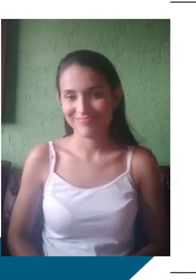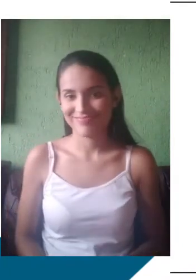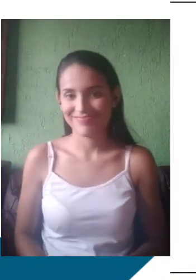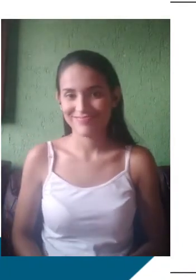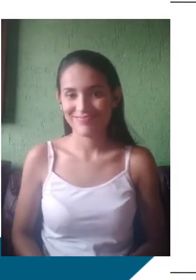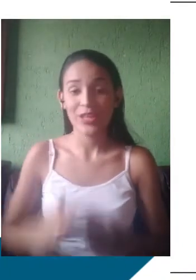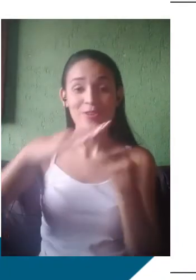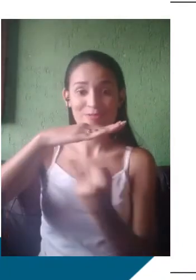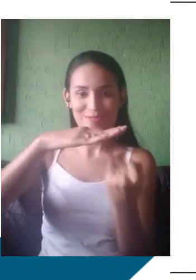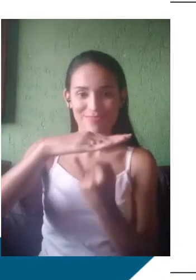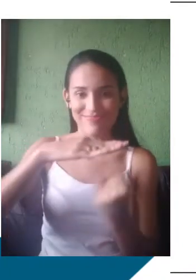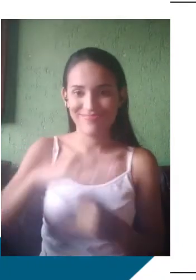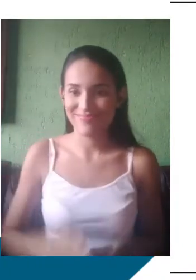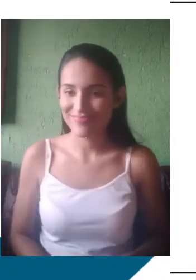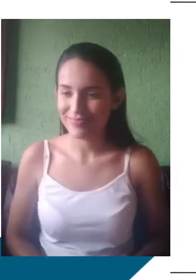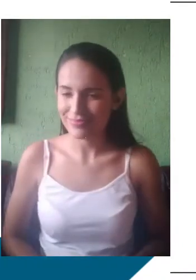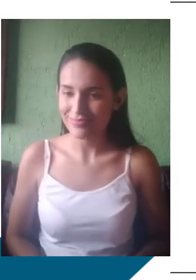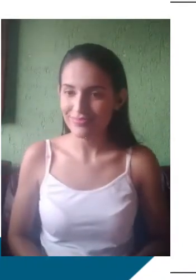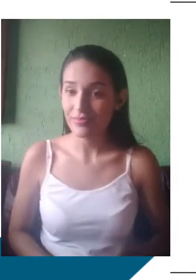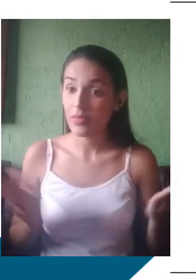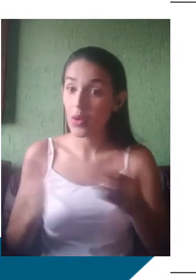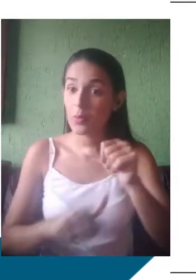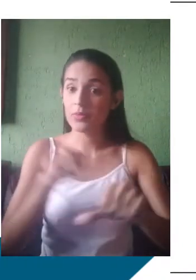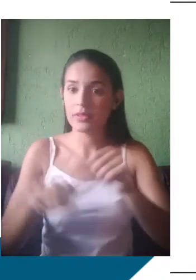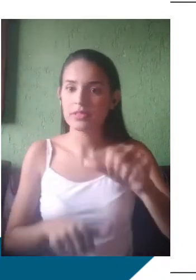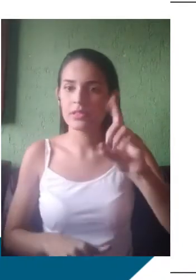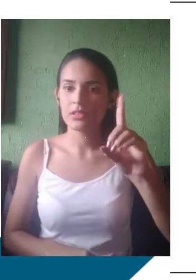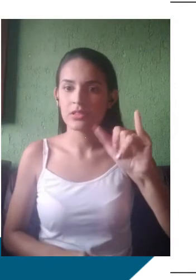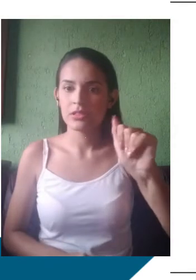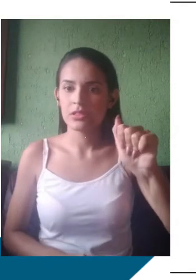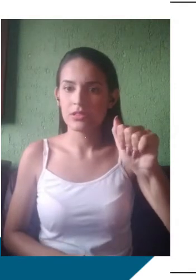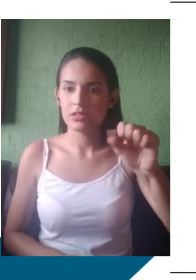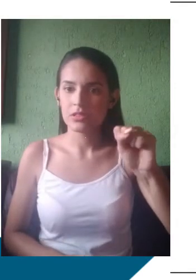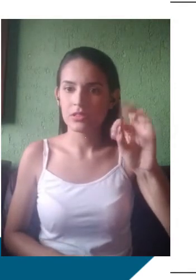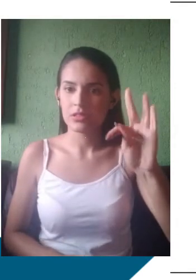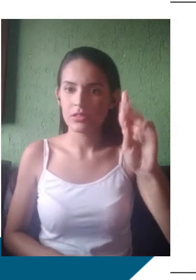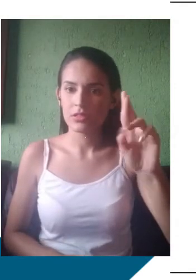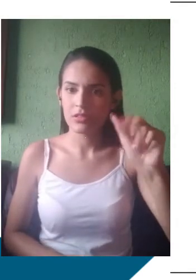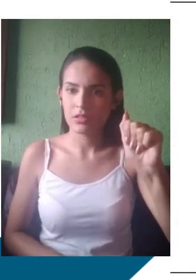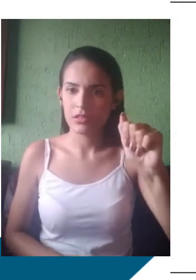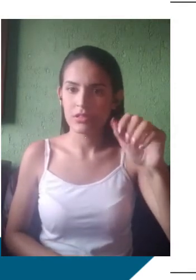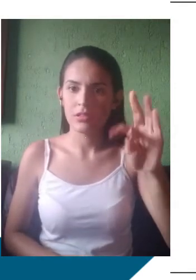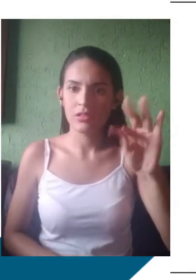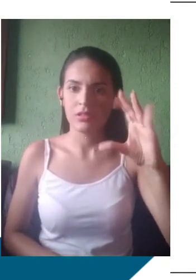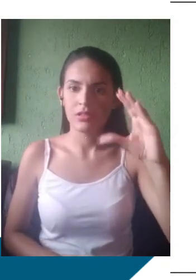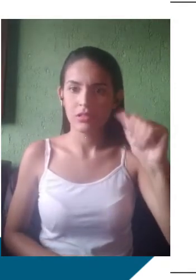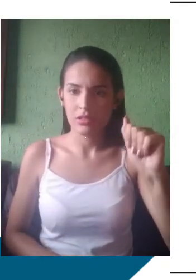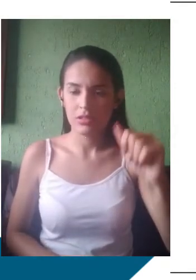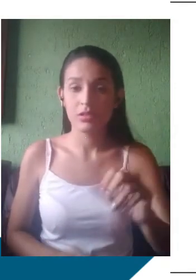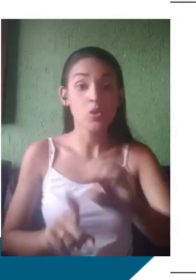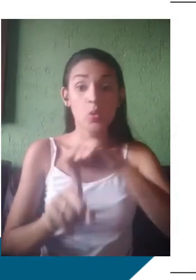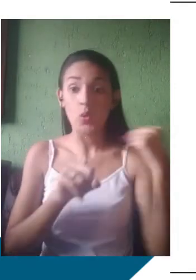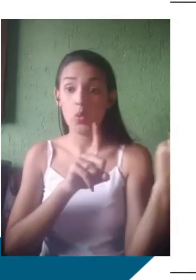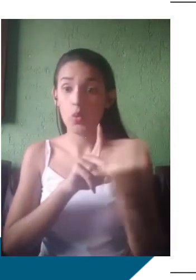respeito ao extrato social, né? Revela aí uma questão social. Por exemplo, o aspecto fonológico, né? Variantes